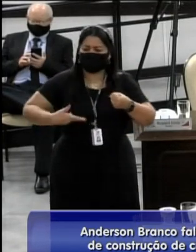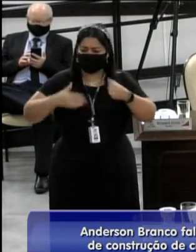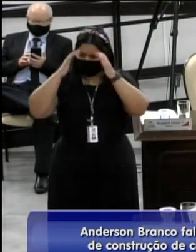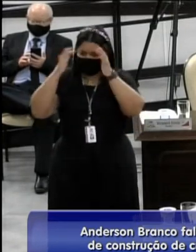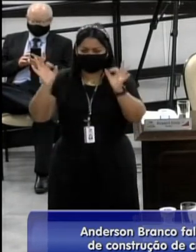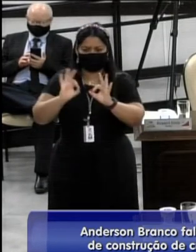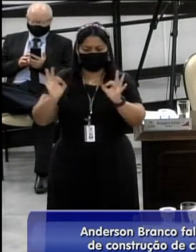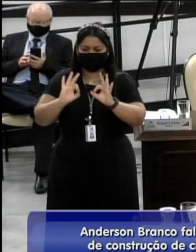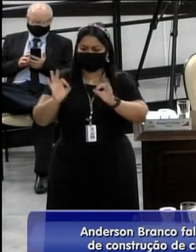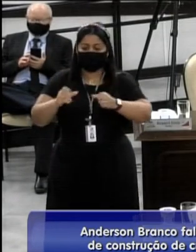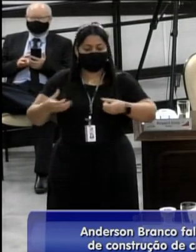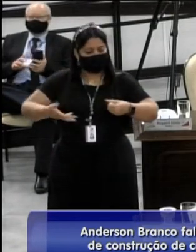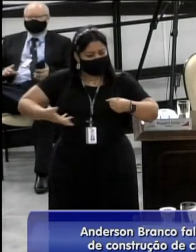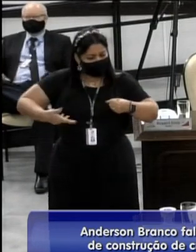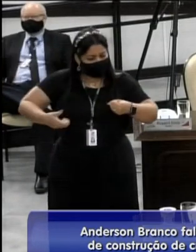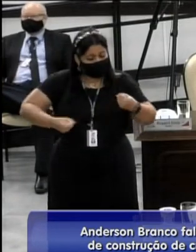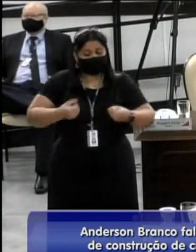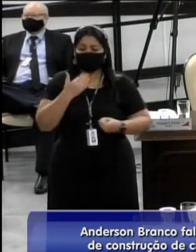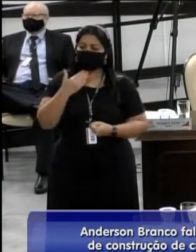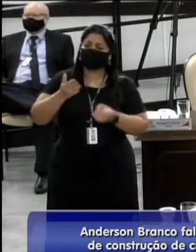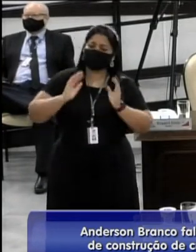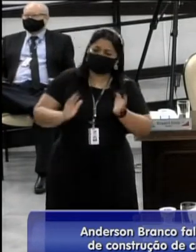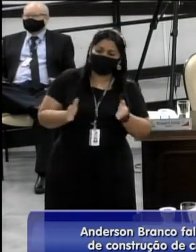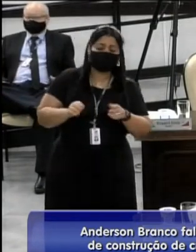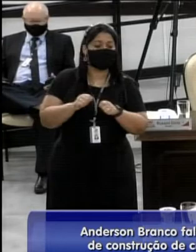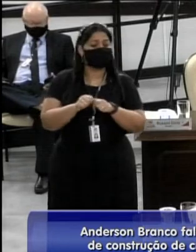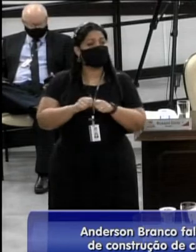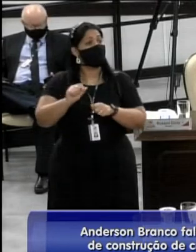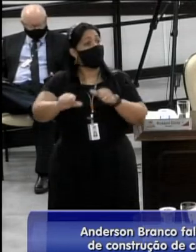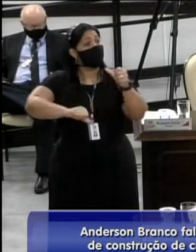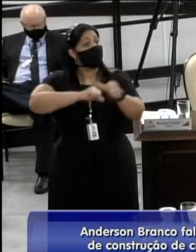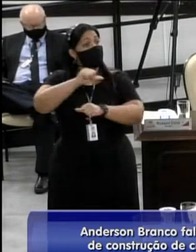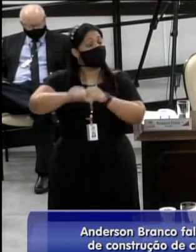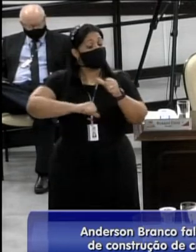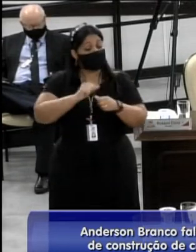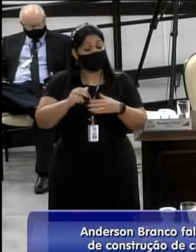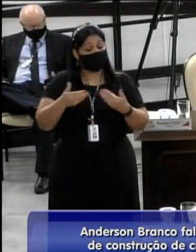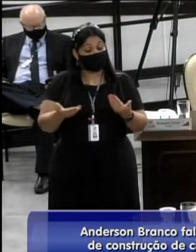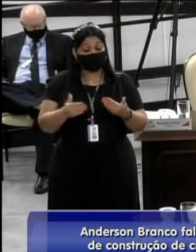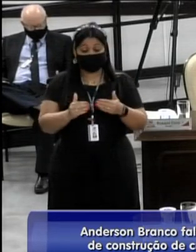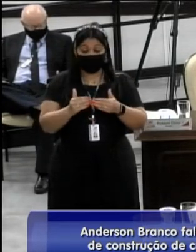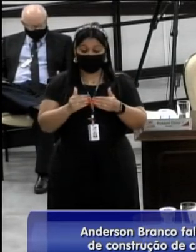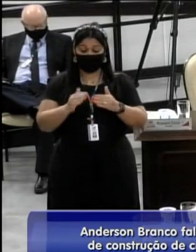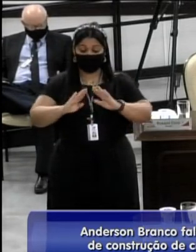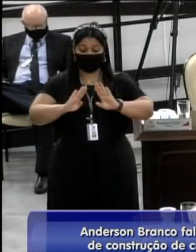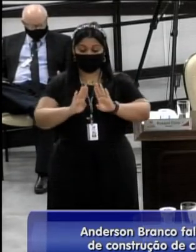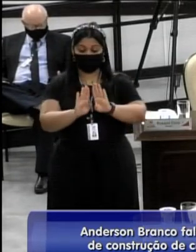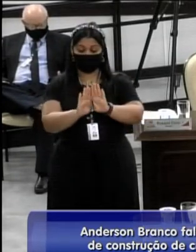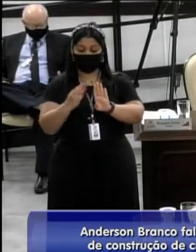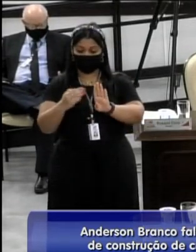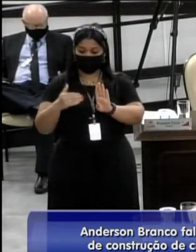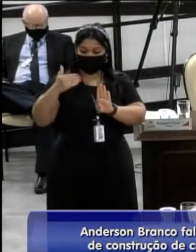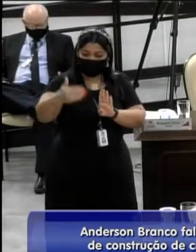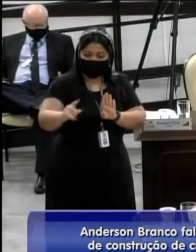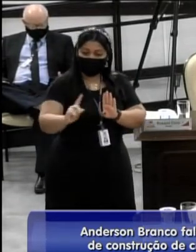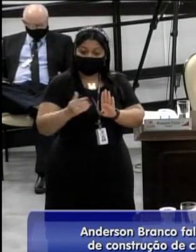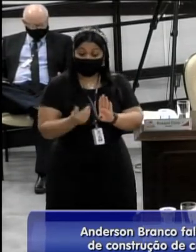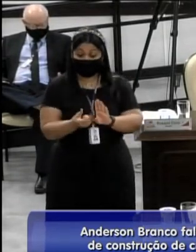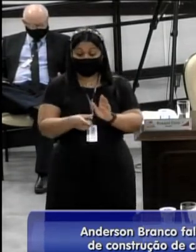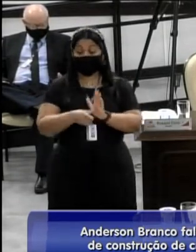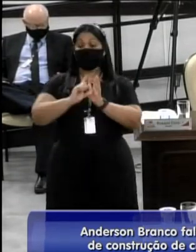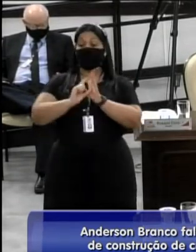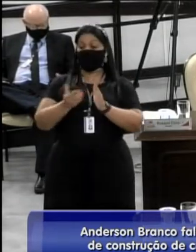local, e eu tinha pedido para que eles fizessem a mudança. Em vez de ser após o portão da entrada da escola, o radar